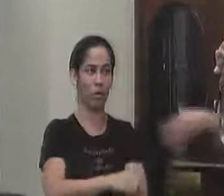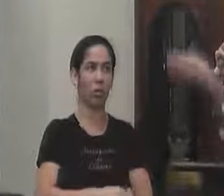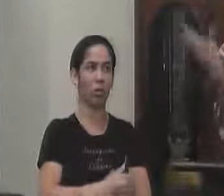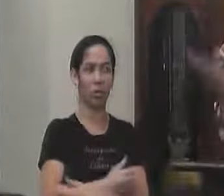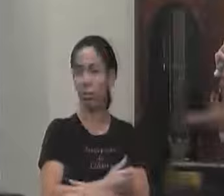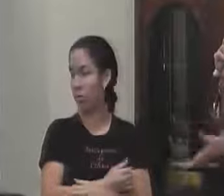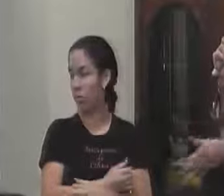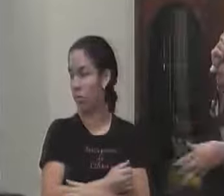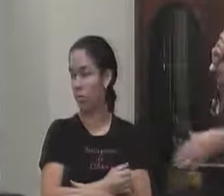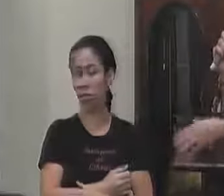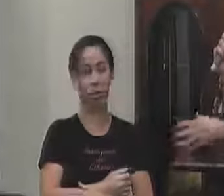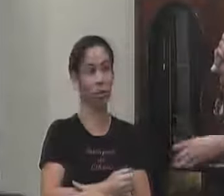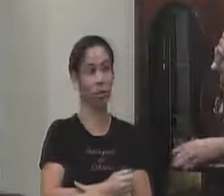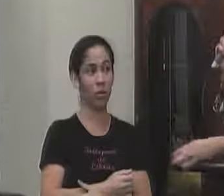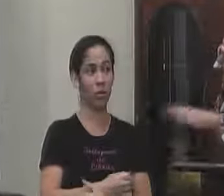ali